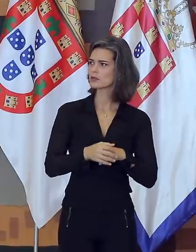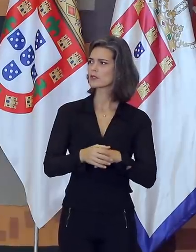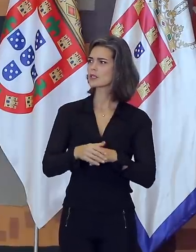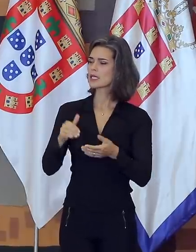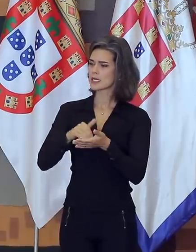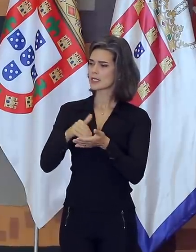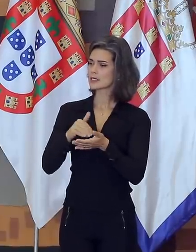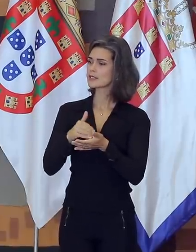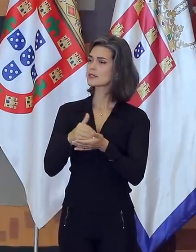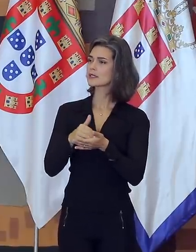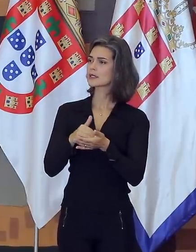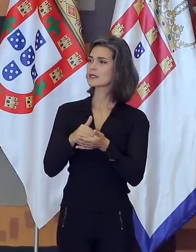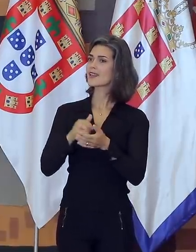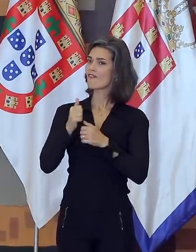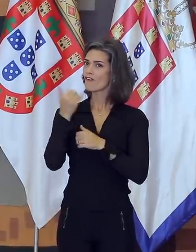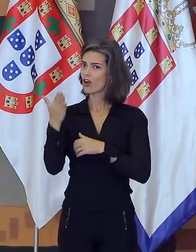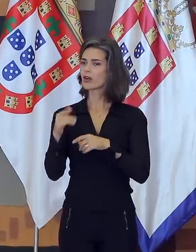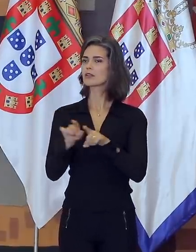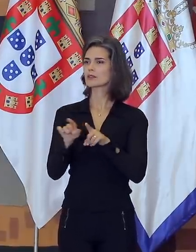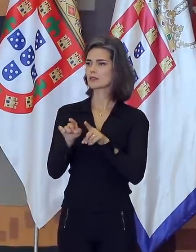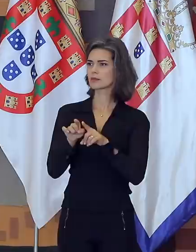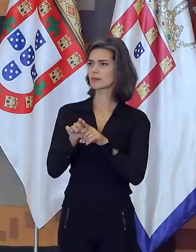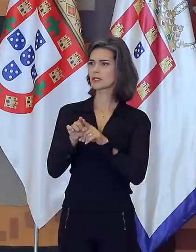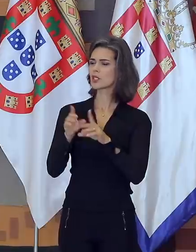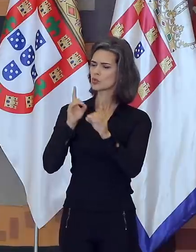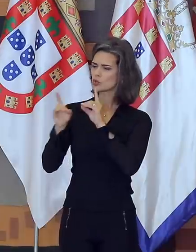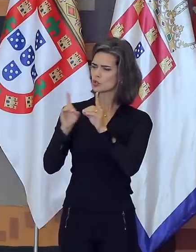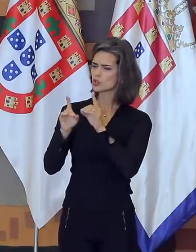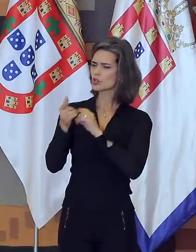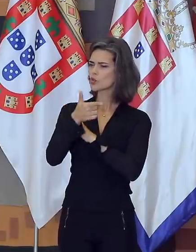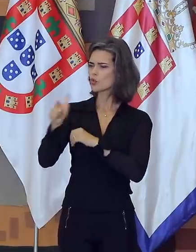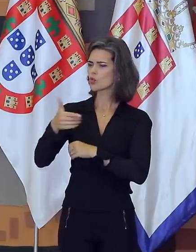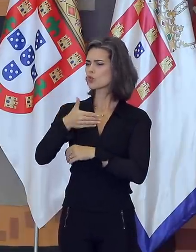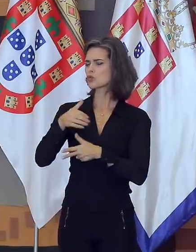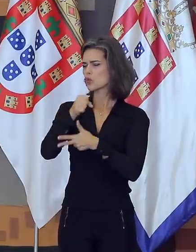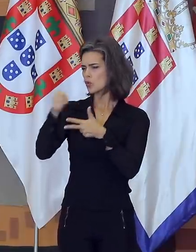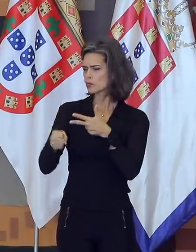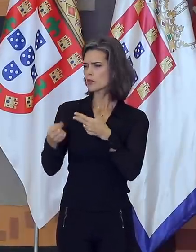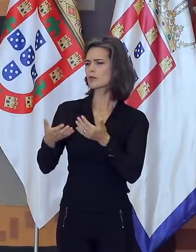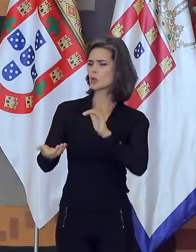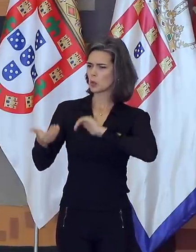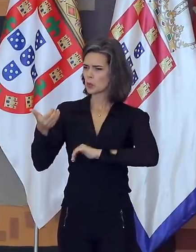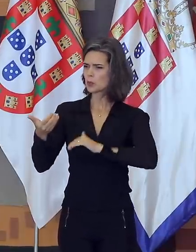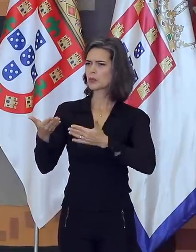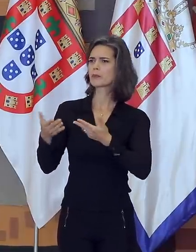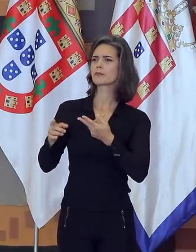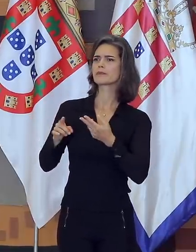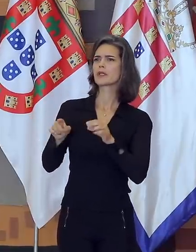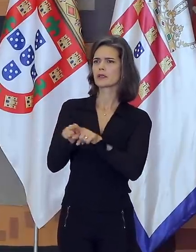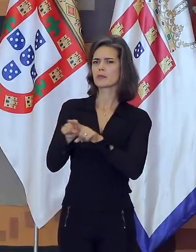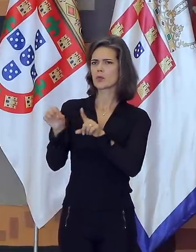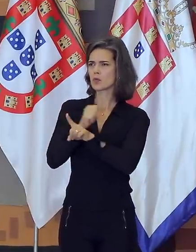Secretaria de Estado, só que para fora da casa. No diálogo com os demais órgãos de governo, com o Congresso Nacional, com o conjunto da